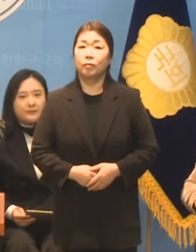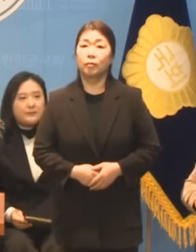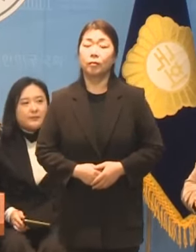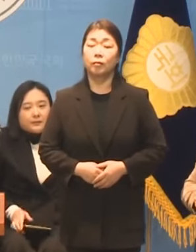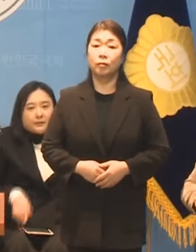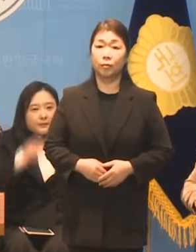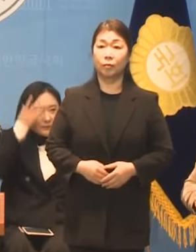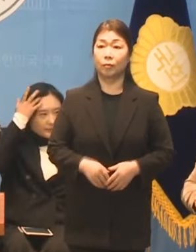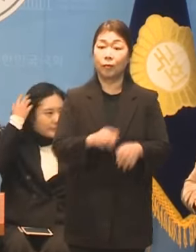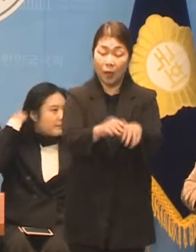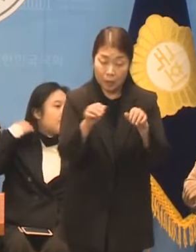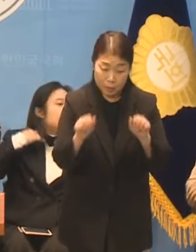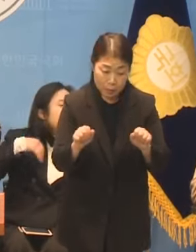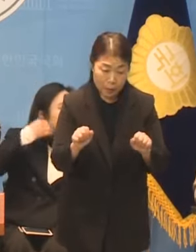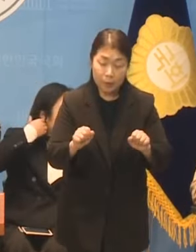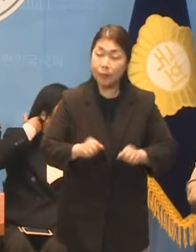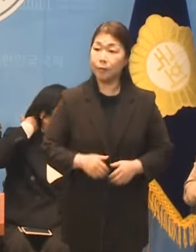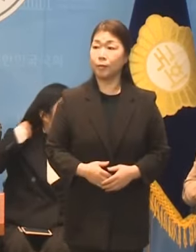안녕하십니까